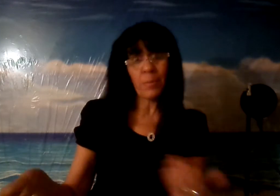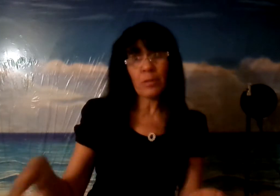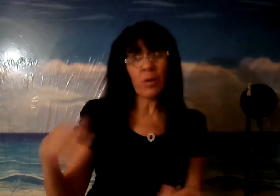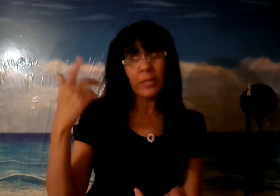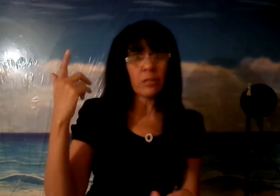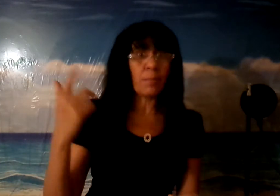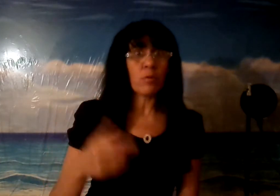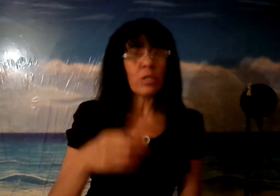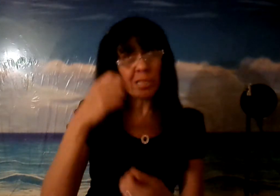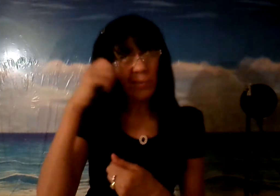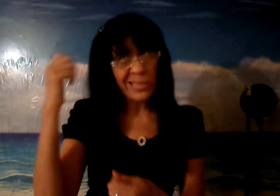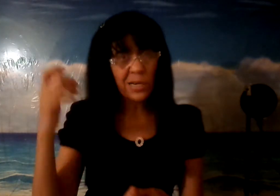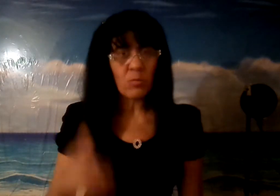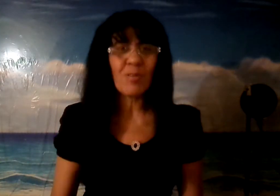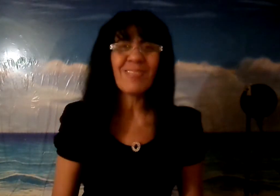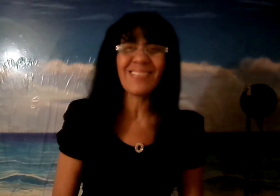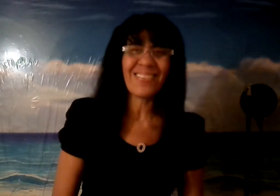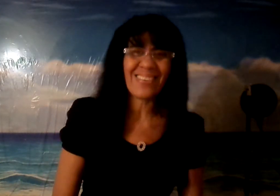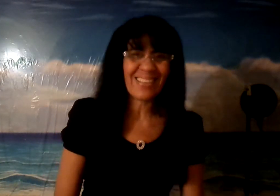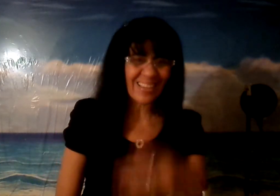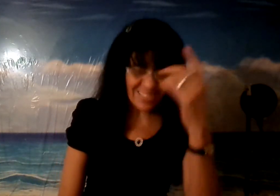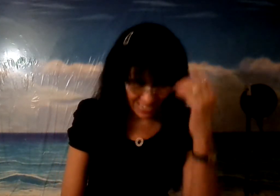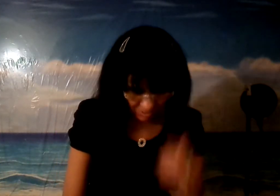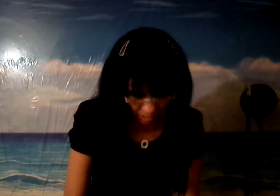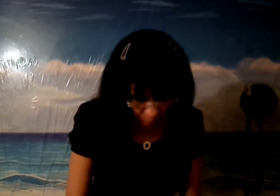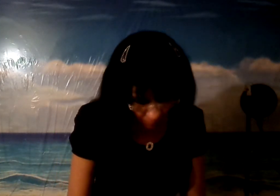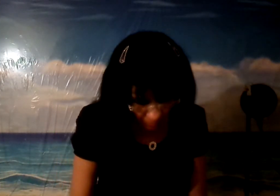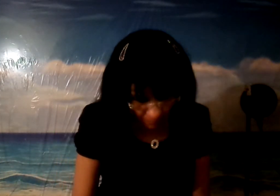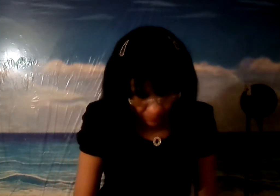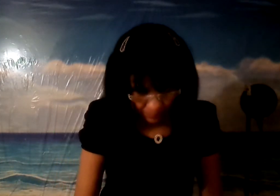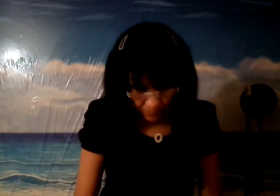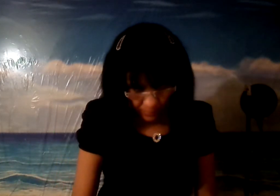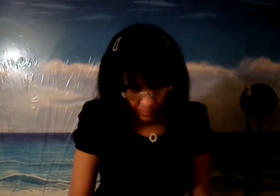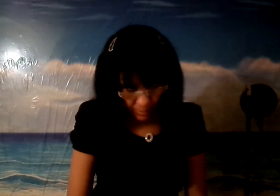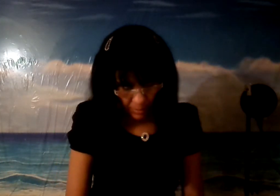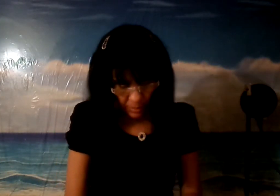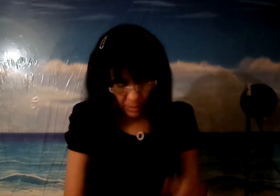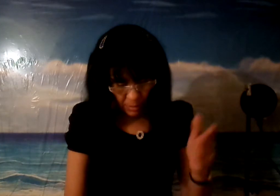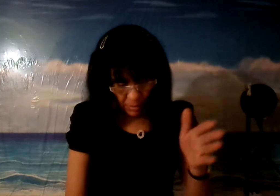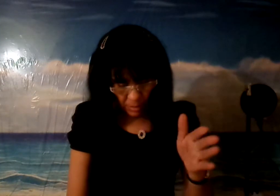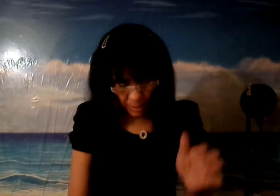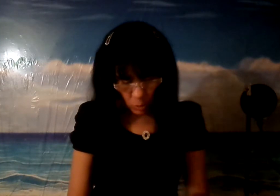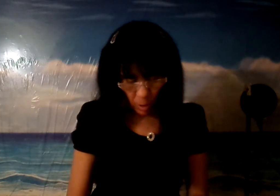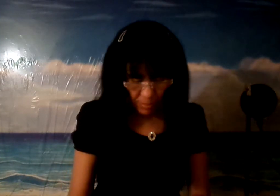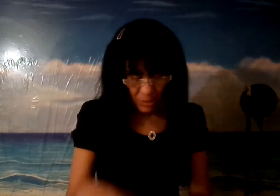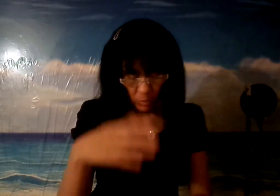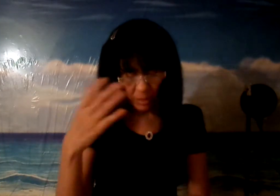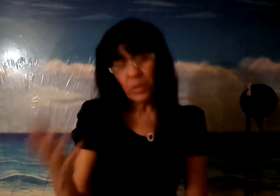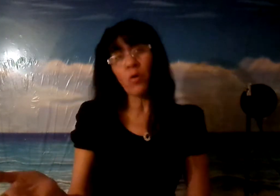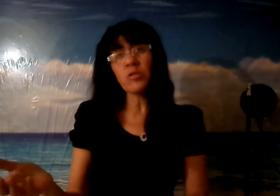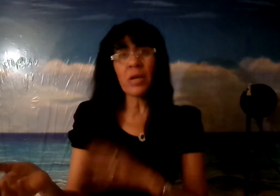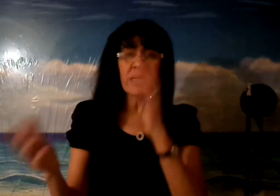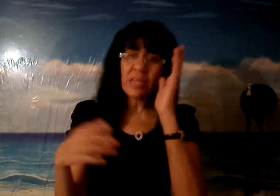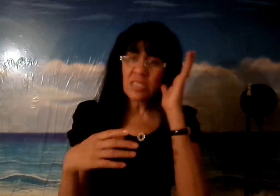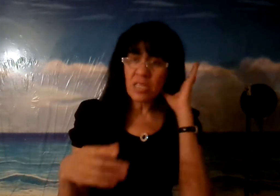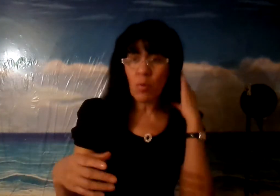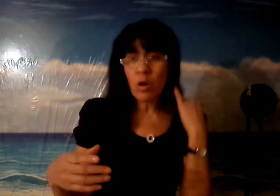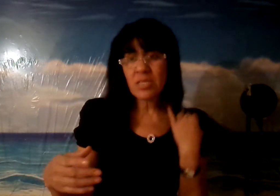mano porque hay gente tan bruta y te vaya sacando un ojo y Jesús habla sobre el divorcio que hay gente que se divorcia